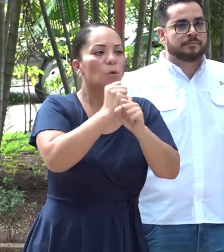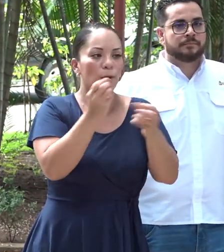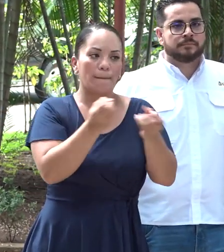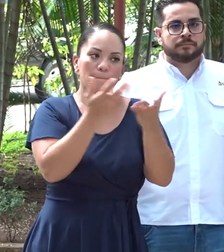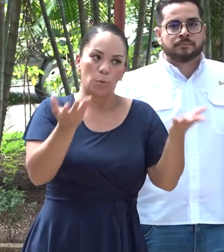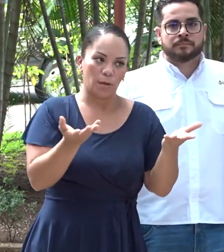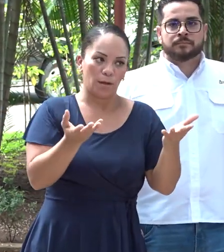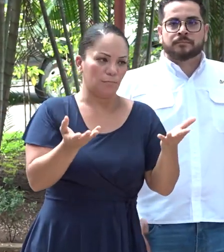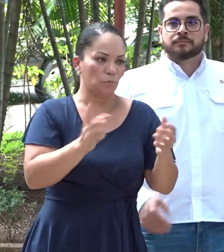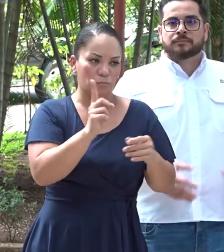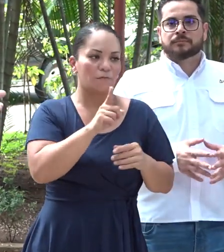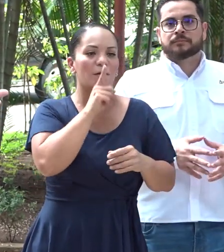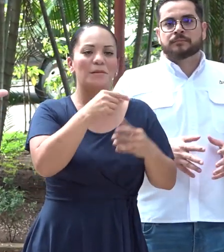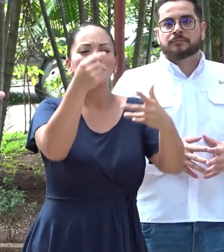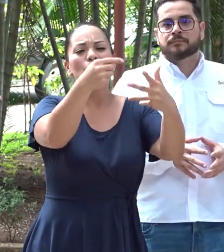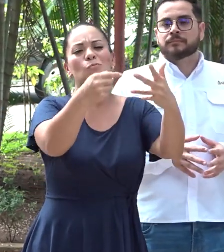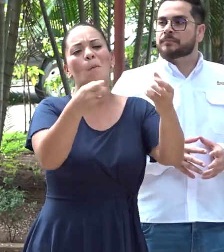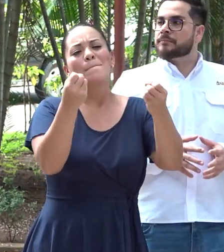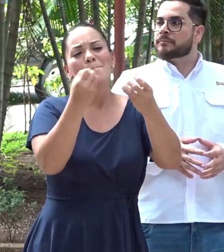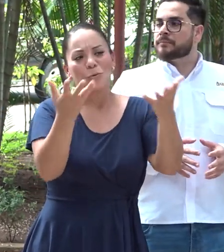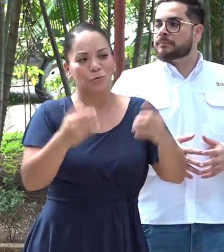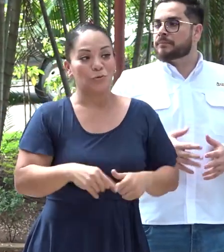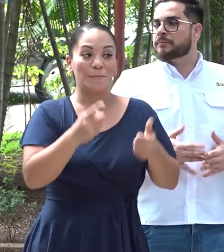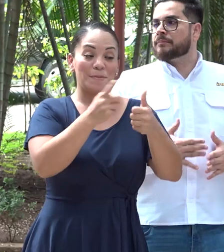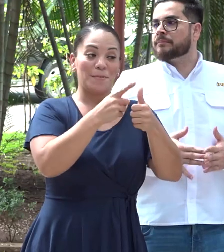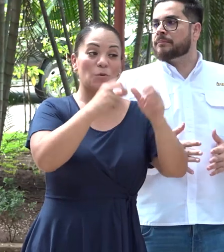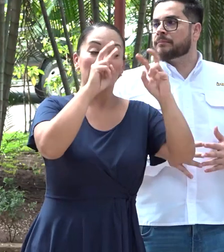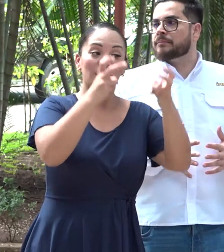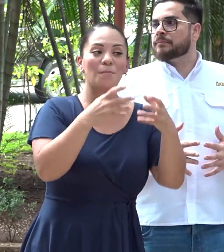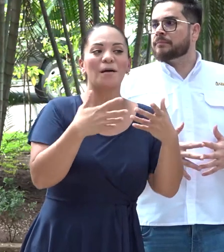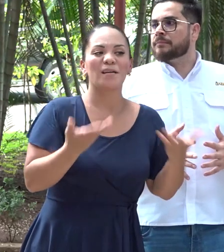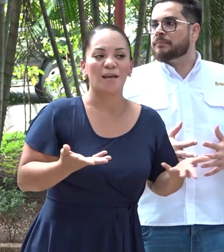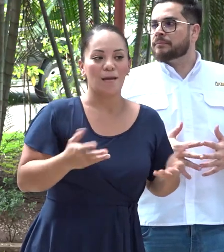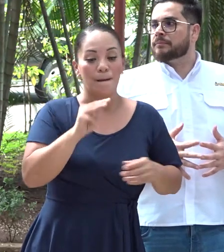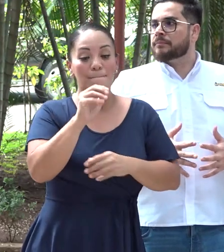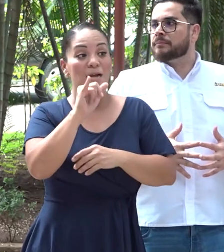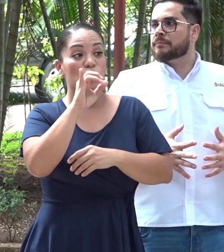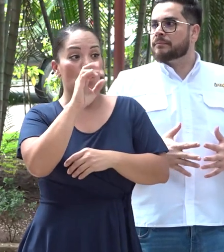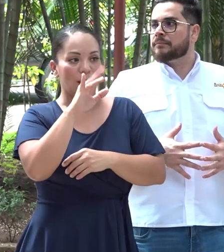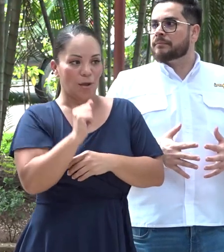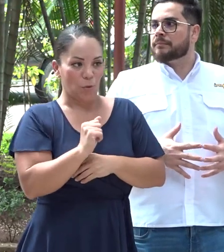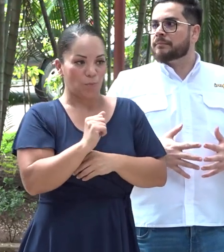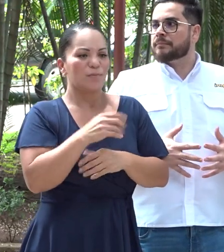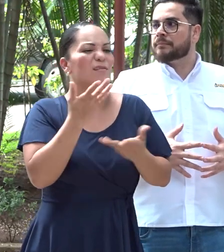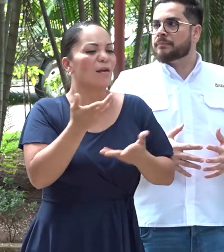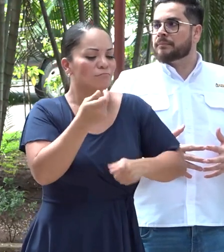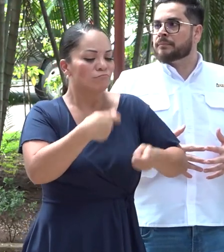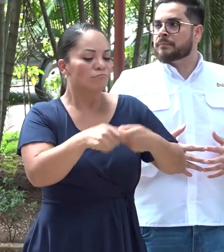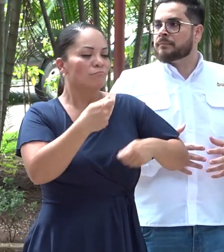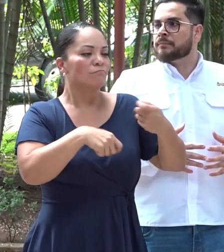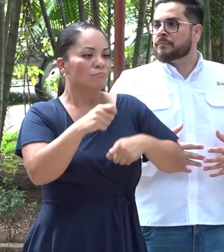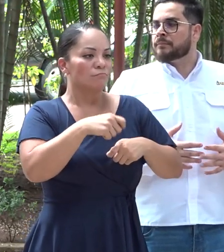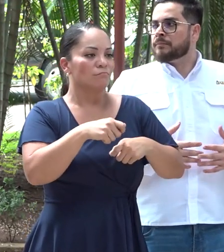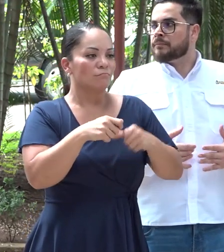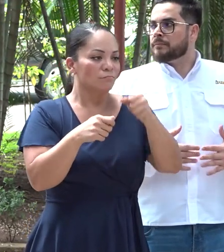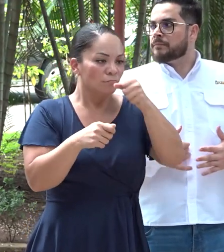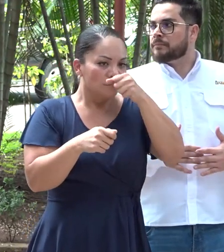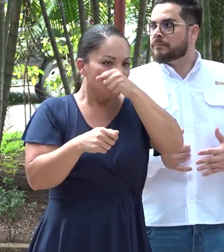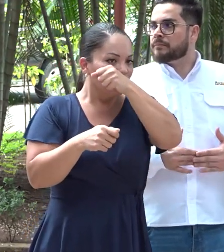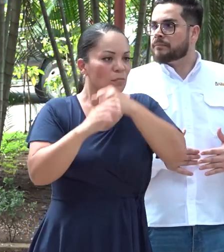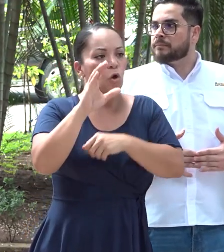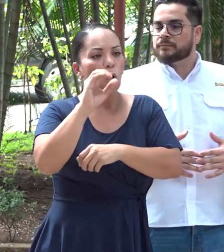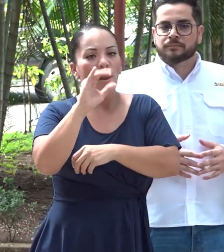pública, son muchos. Primero hay un tema del mayoreo de la cocaína que se trae